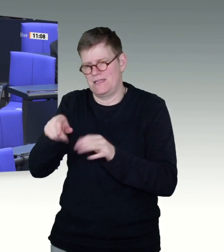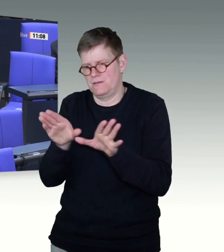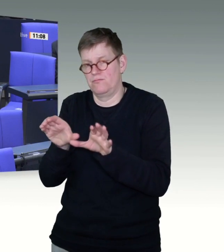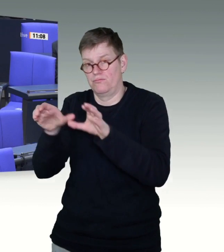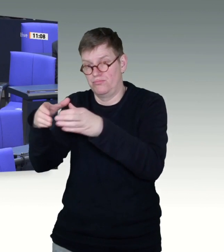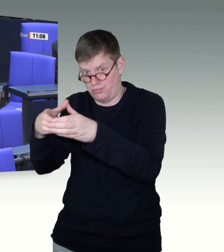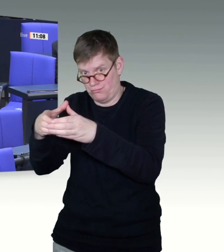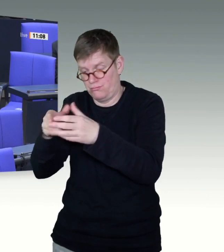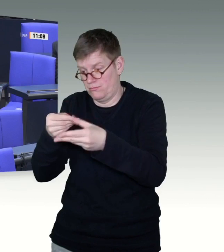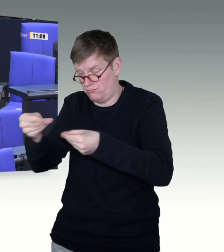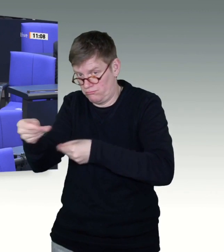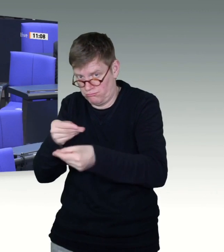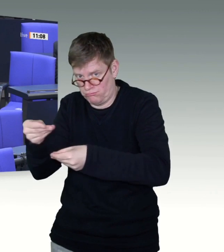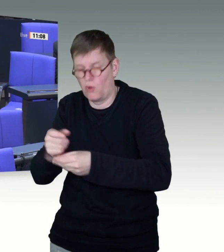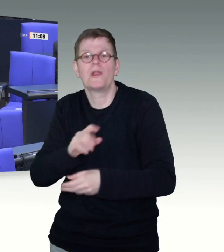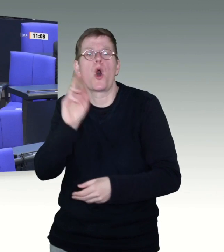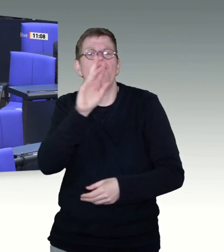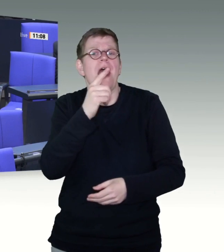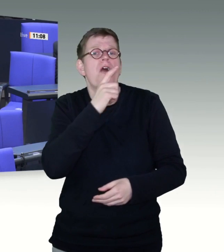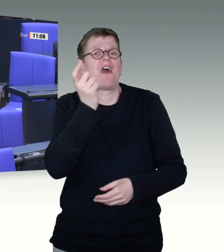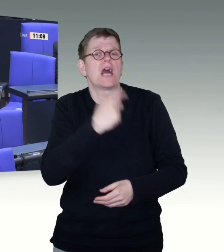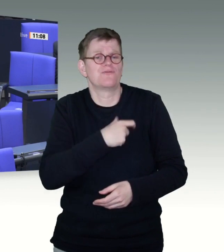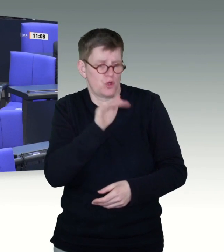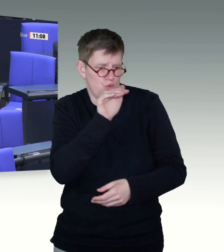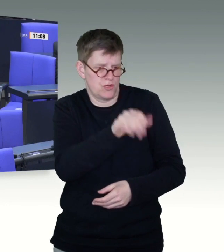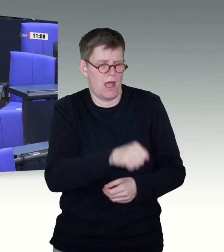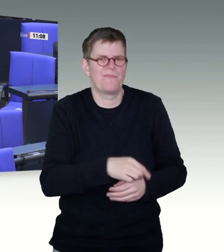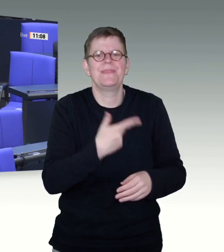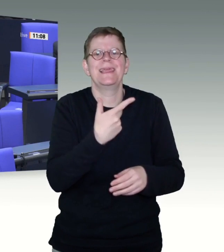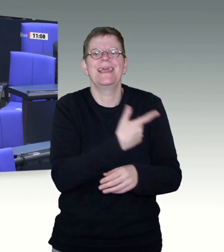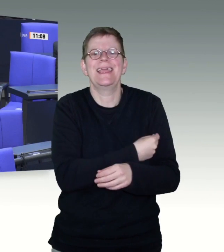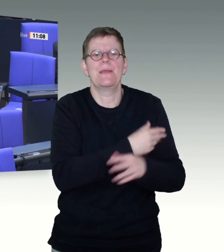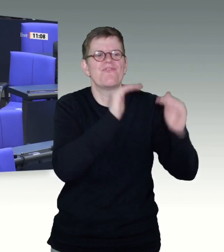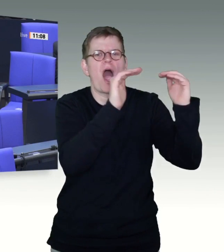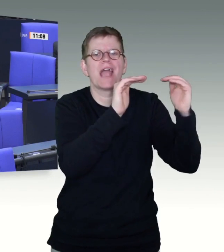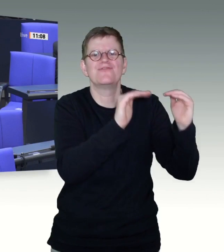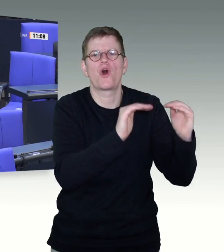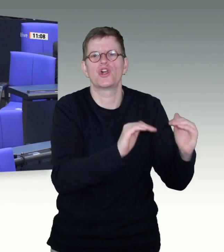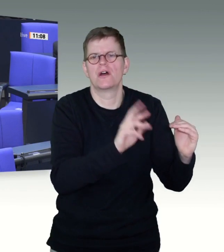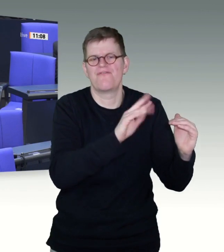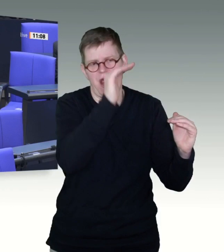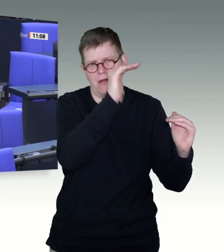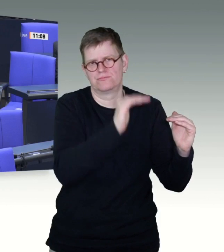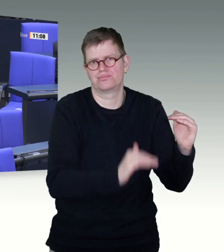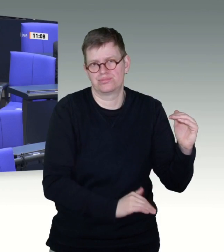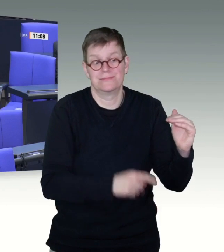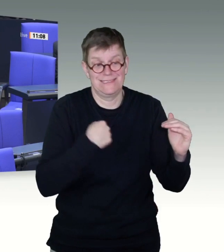stets und ständig in Gesprächen. Ich habe mich eingesetzt für diejenigen, die schwerst chronisch krank sind, damit sie in die